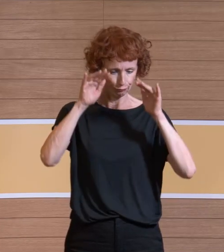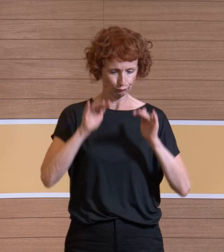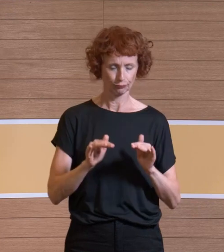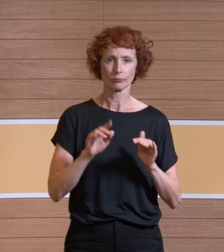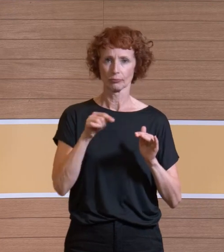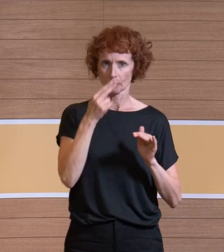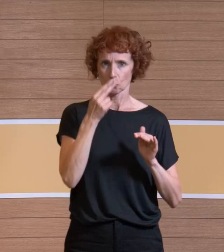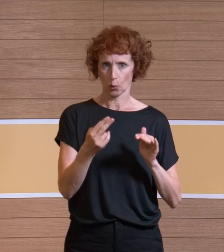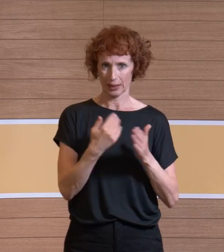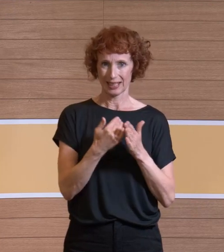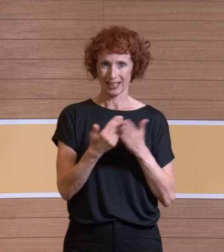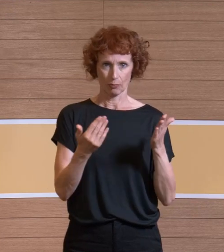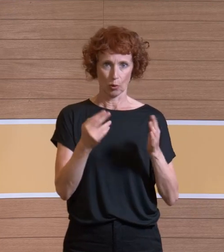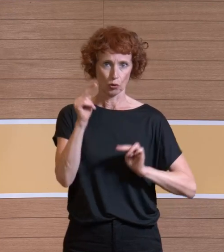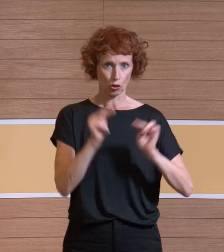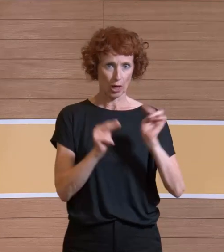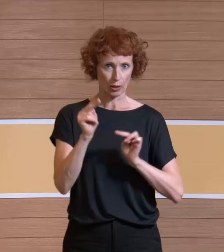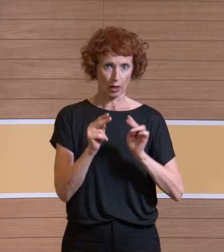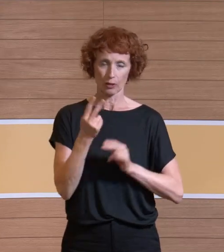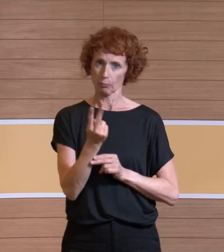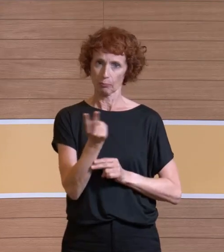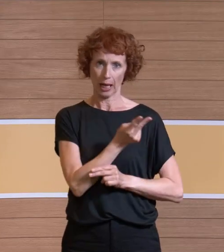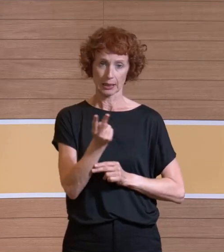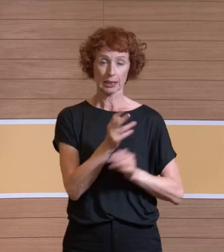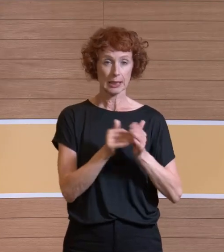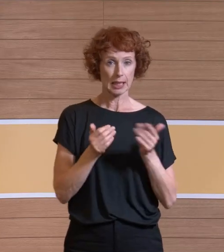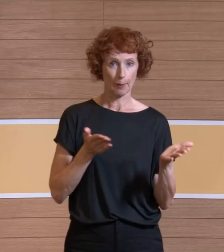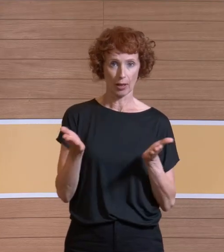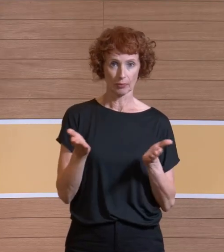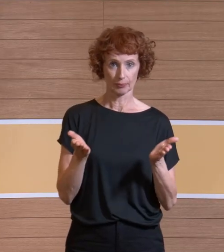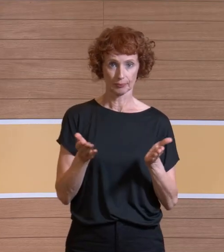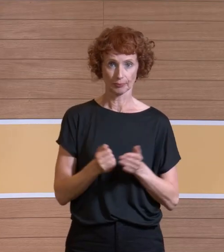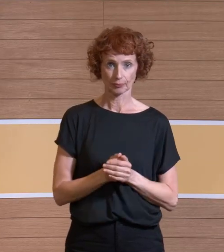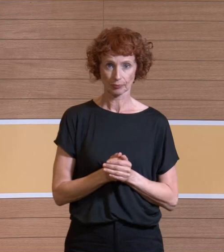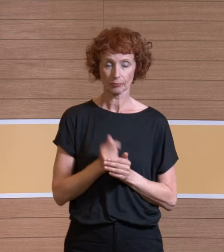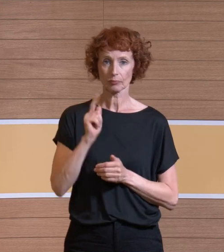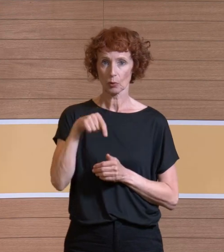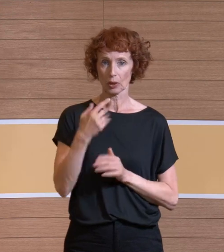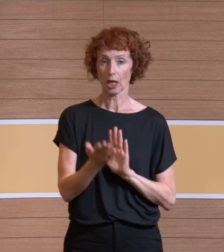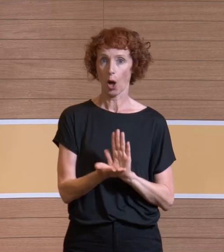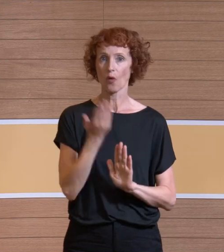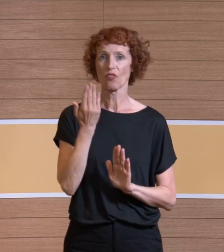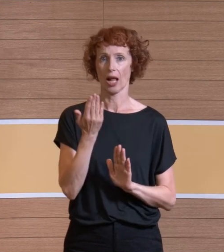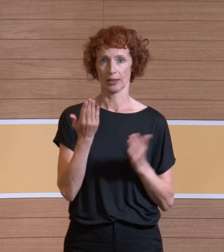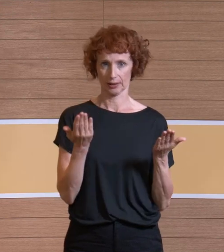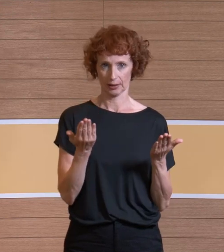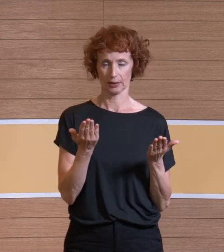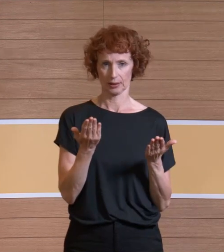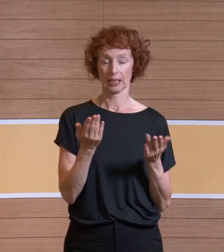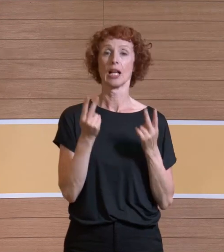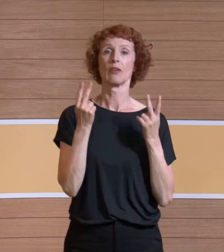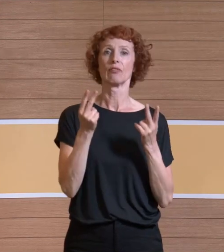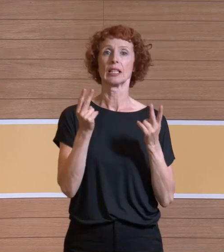in THV-Systeme, in TVS-Systeme, dann sehen Sie schon, also das Relevante habe ich rot